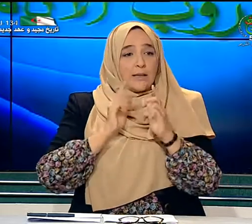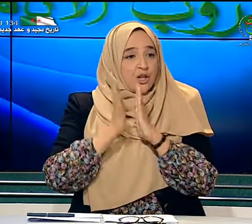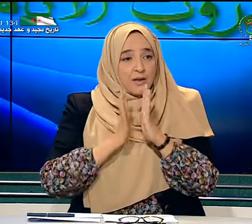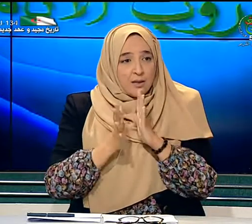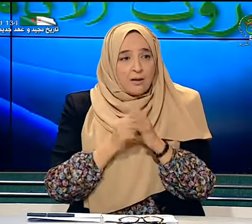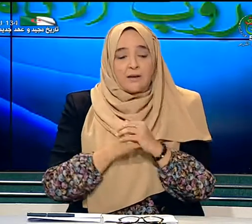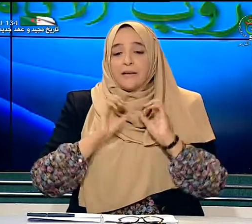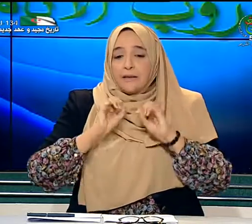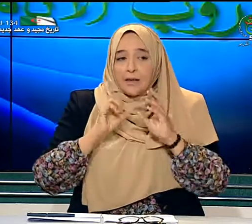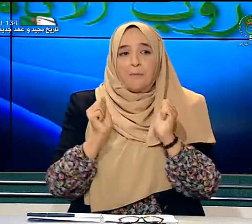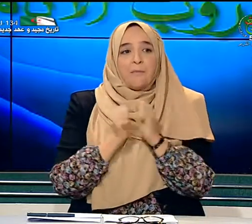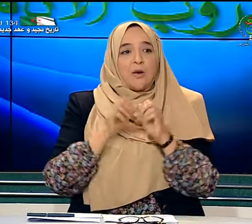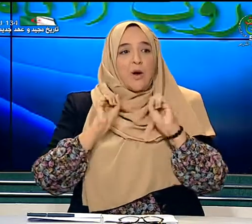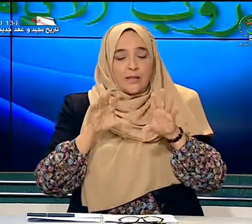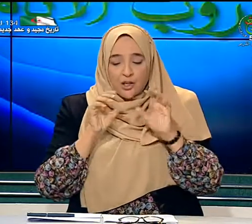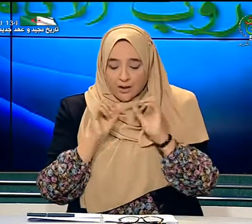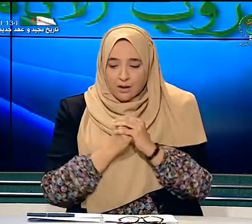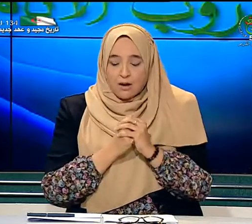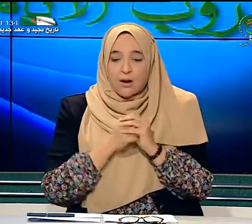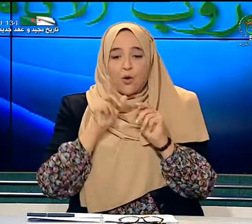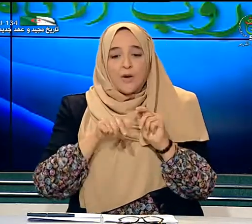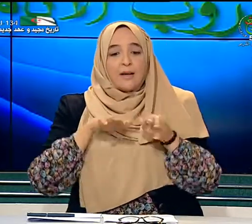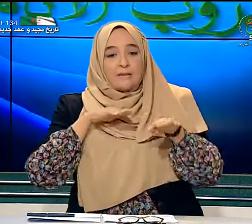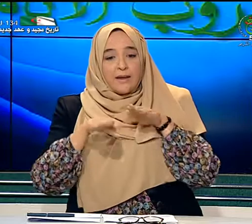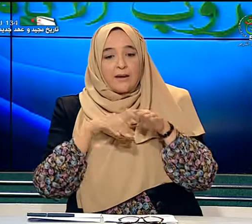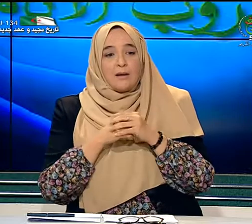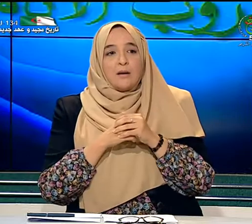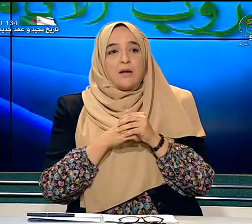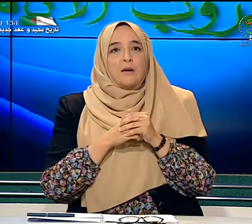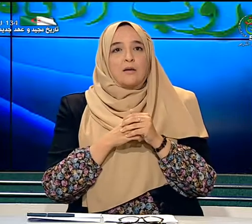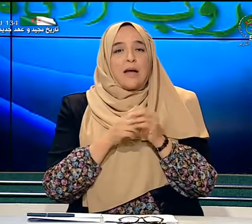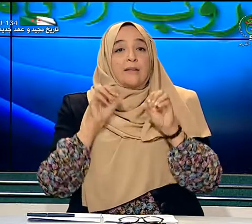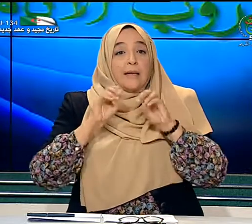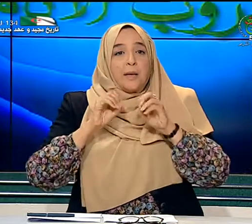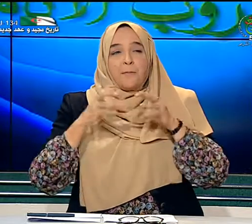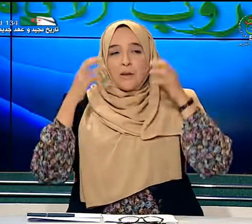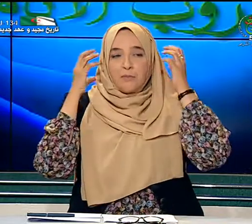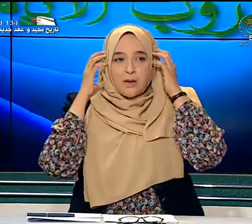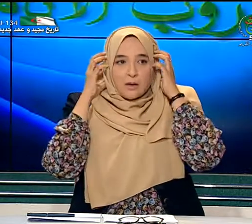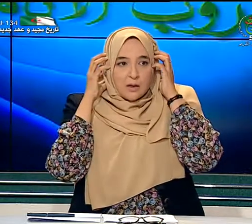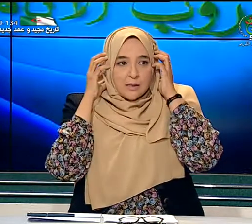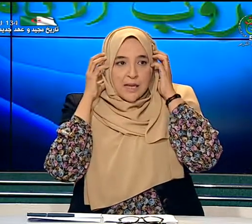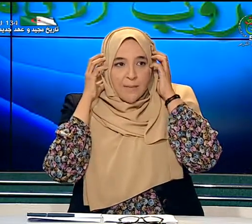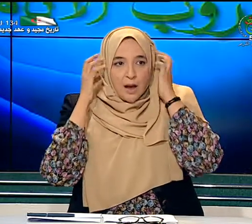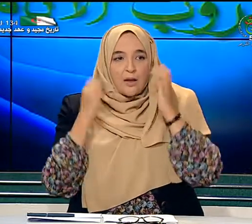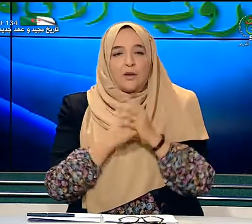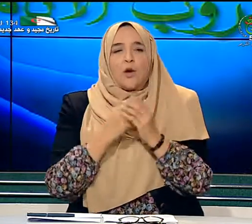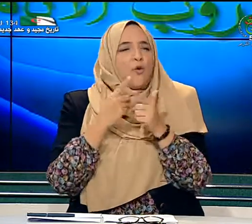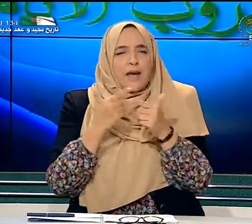الإشارية يعني التعليم باللغة الإشارية هناك طريقة التعليم بالسماعات هناك